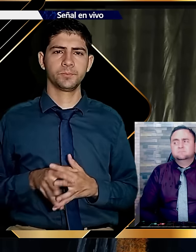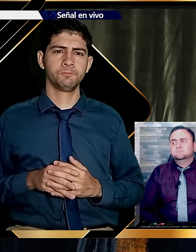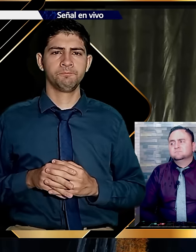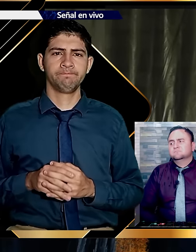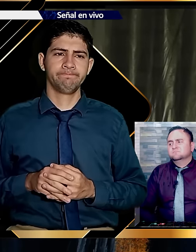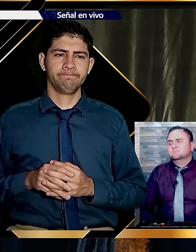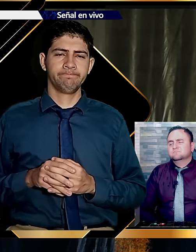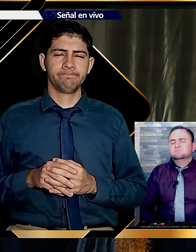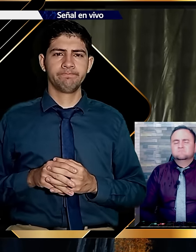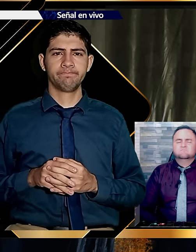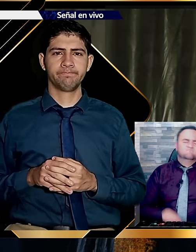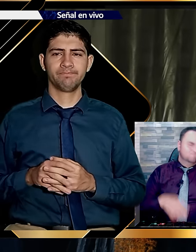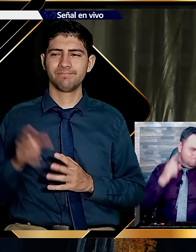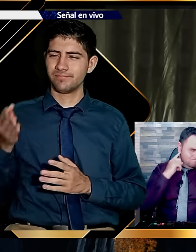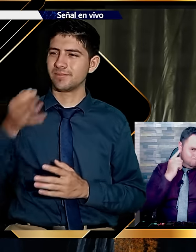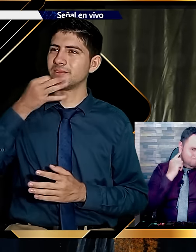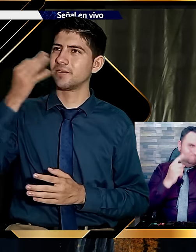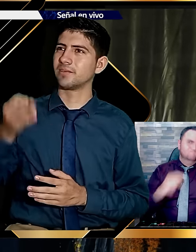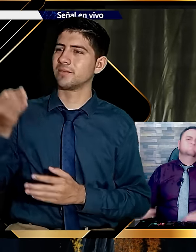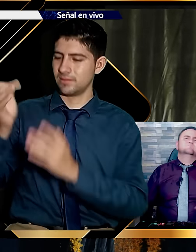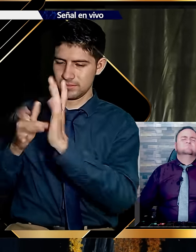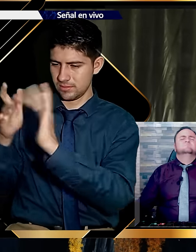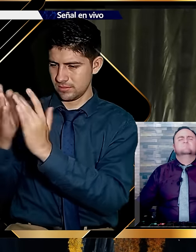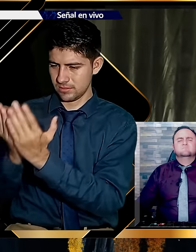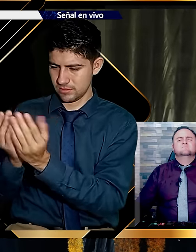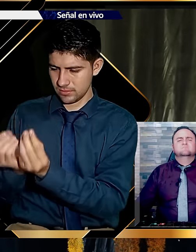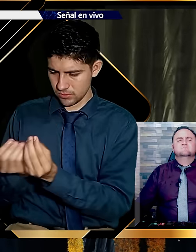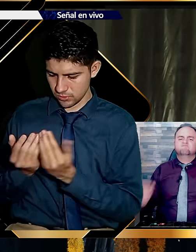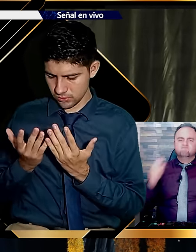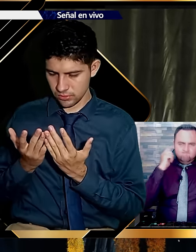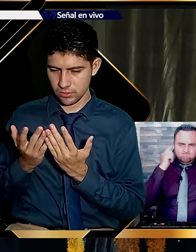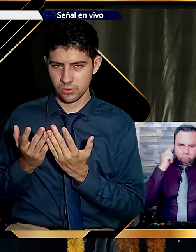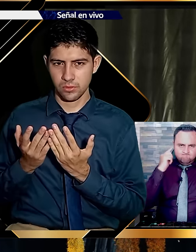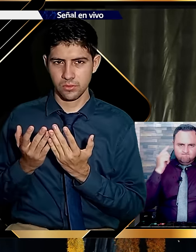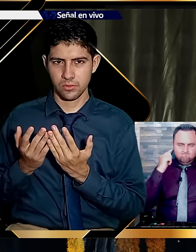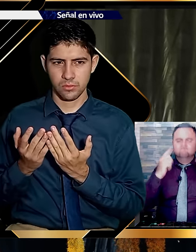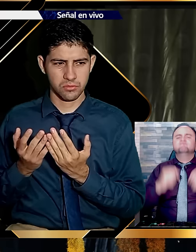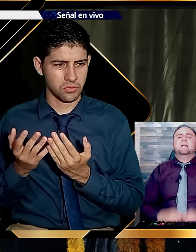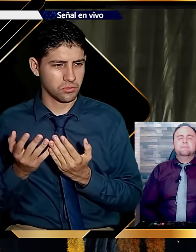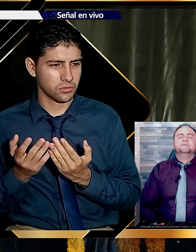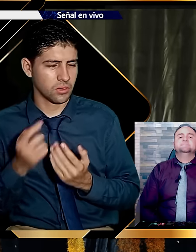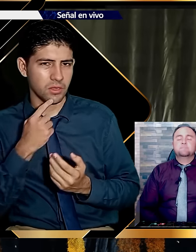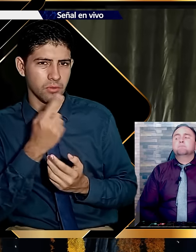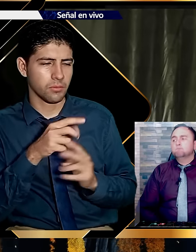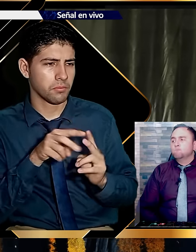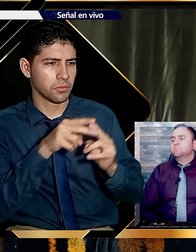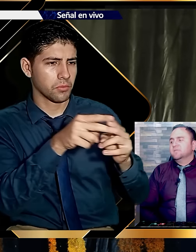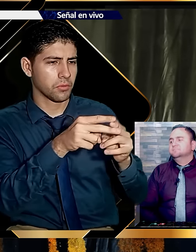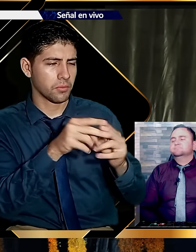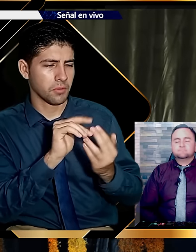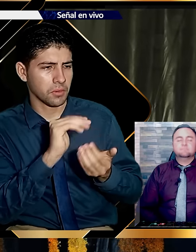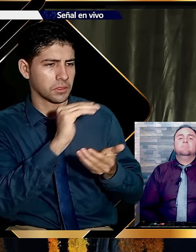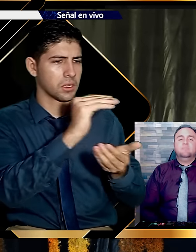El significado que el de la mente representa. Esta verdad. Escúcheme bien. No se alquila. No